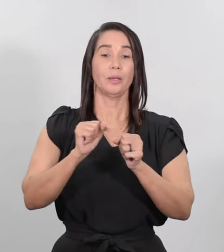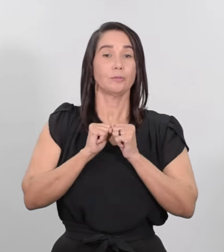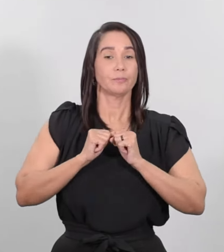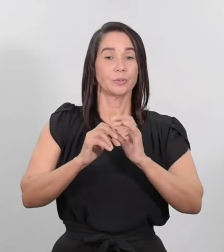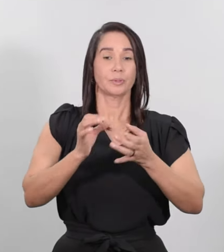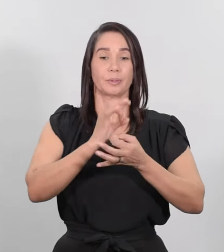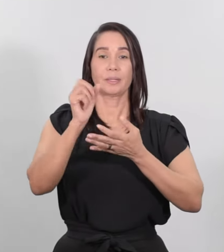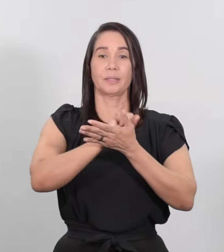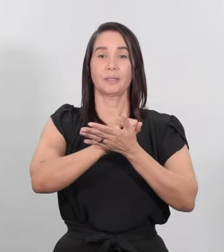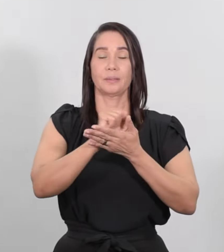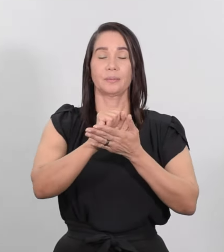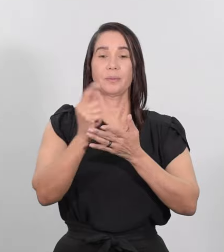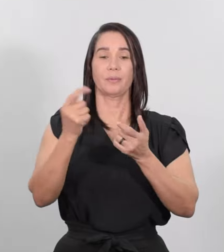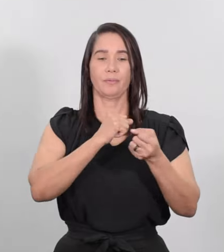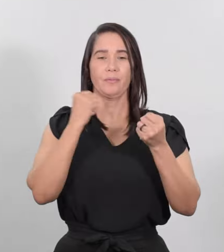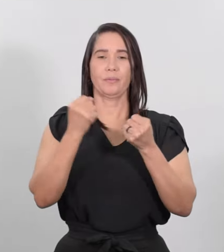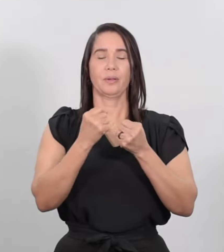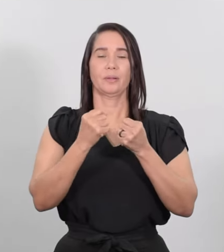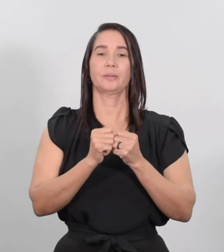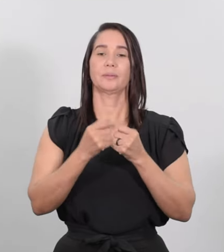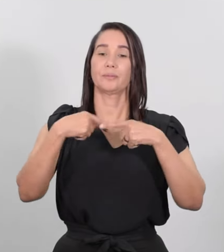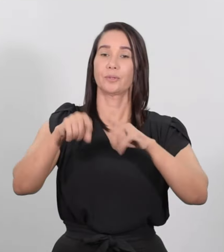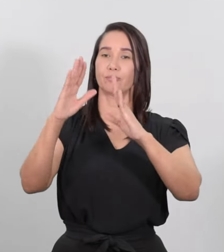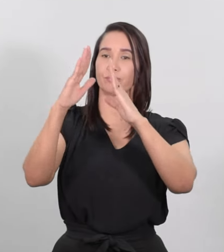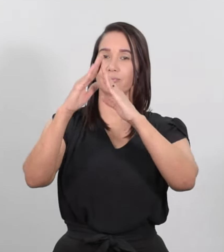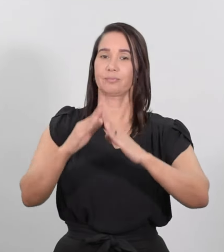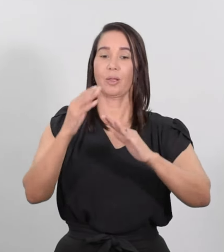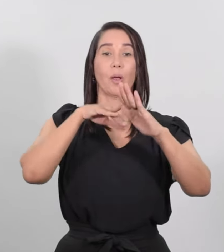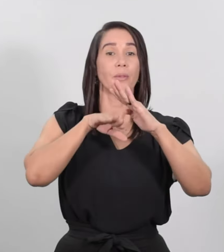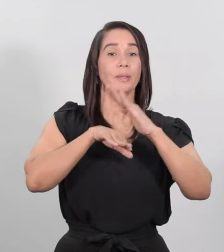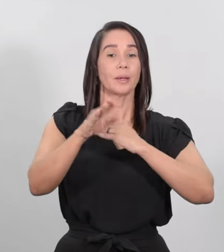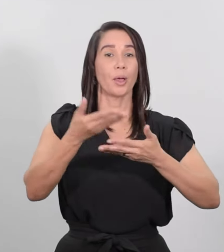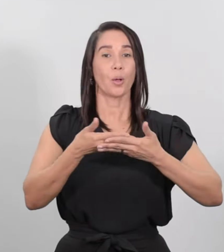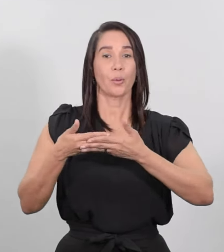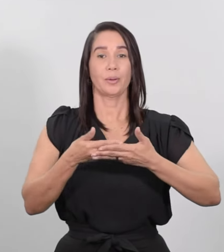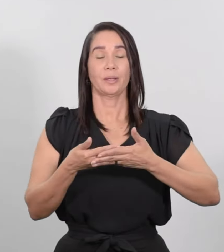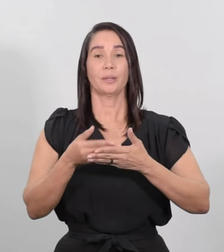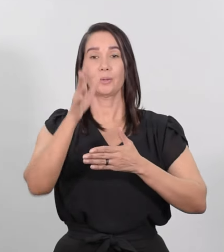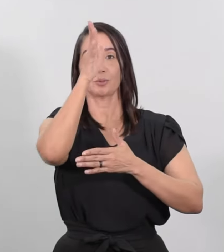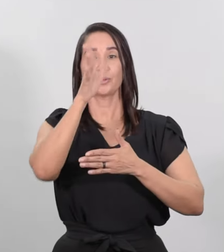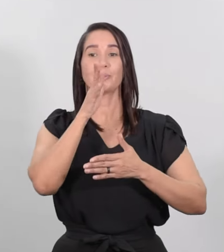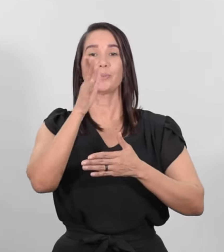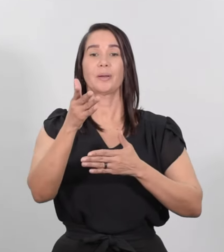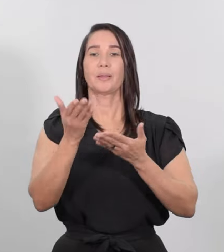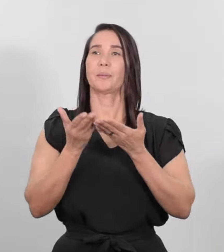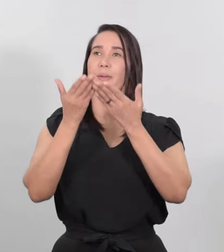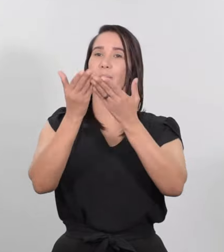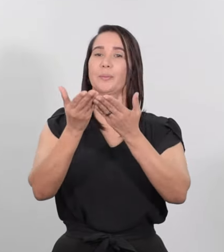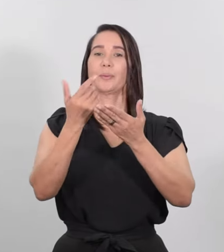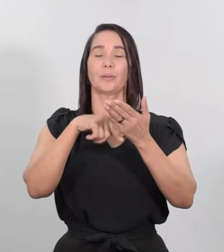Espíritu, fue al templo. Cuando entraban con el niño Jesús sus padres para cumplir con él lo previsto por